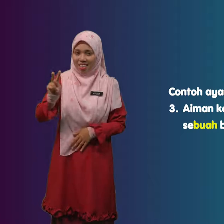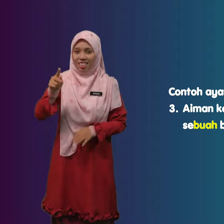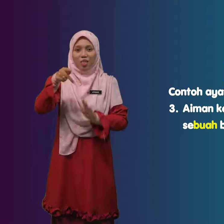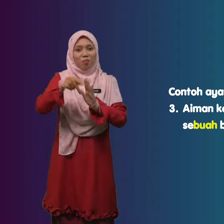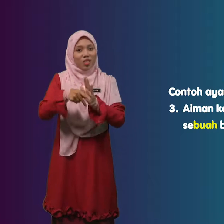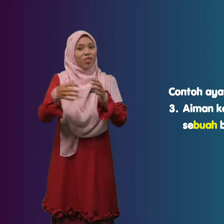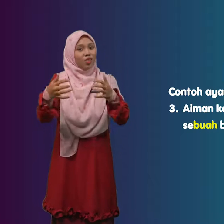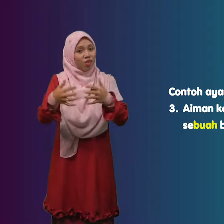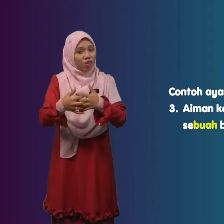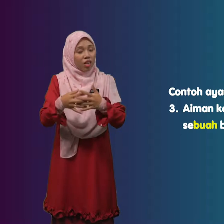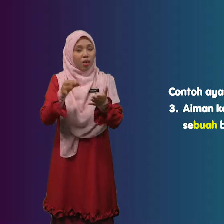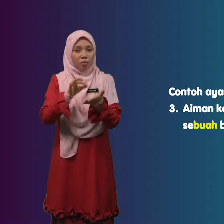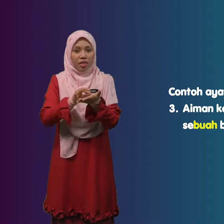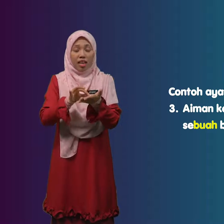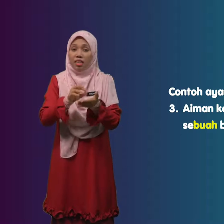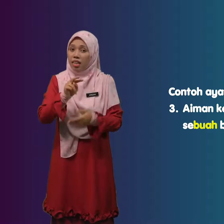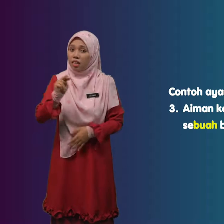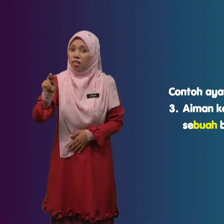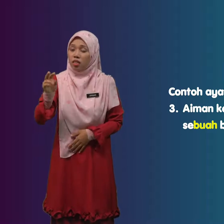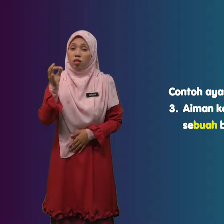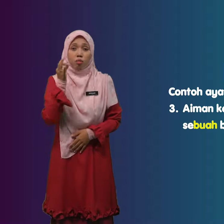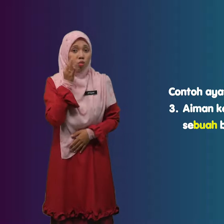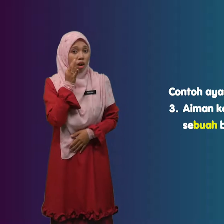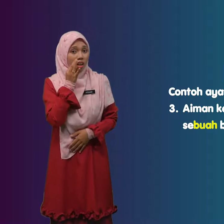Penjodoh Bilangan Buah